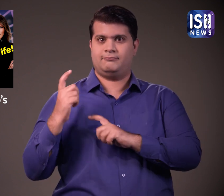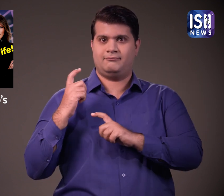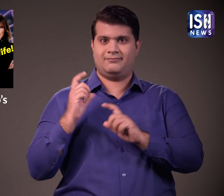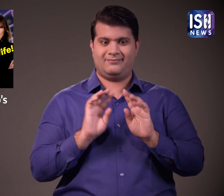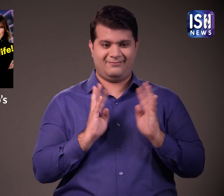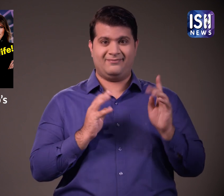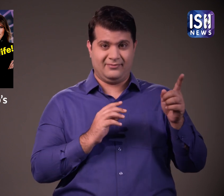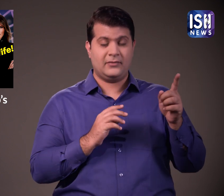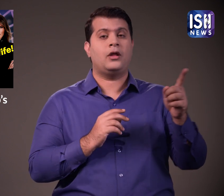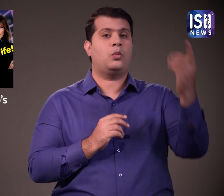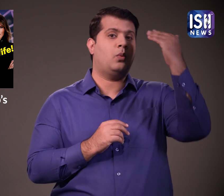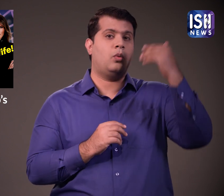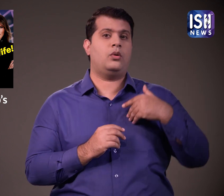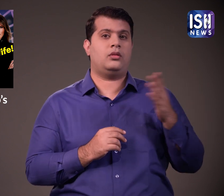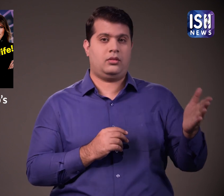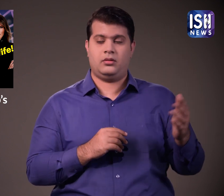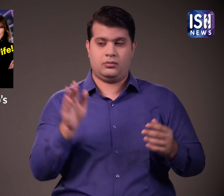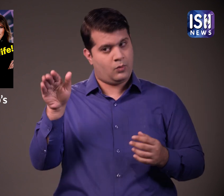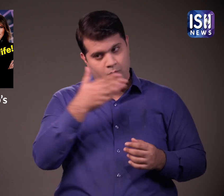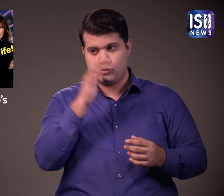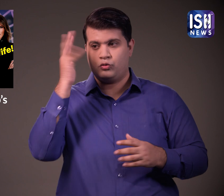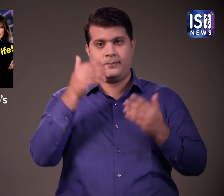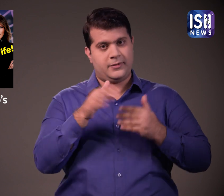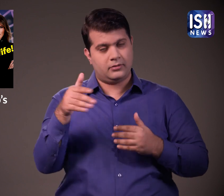में ट्रम्प के साथ दिनर करने के लिए आमंद्रित किया